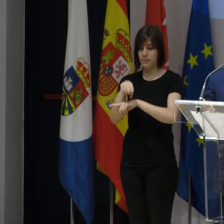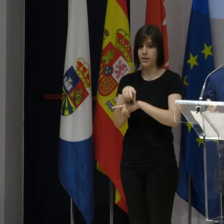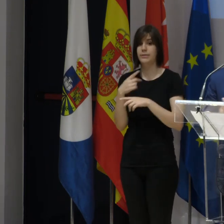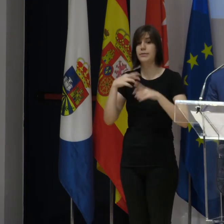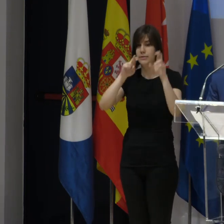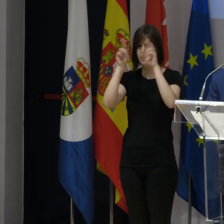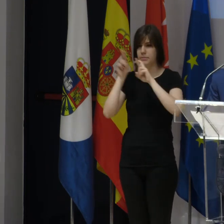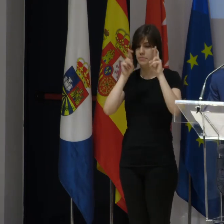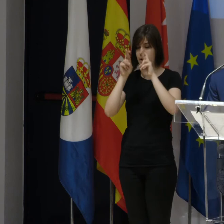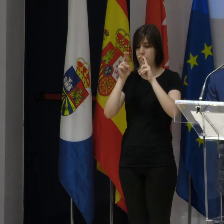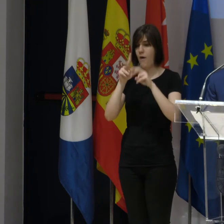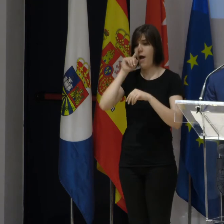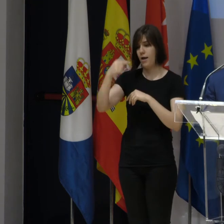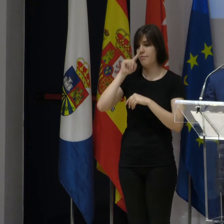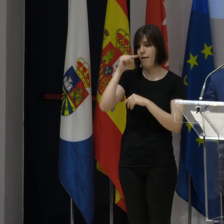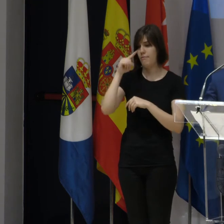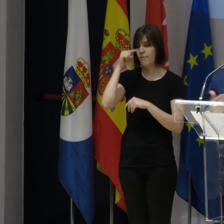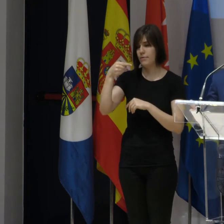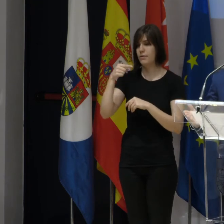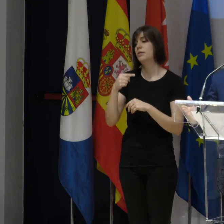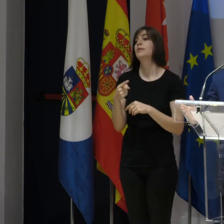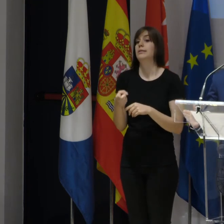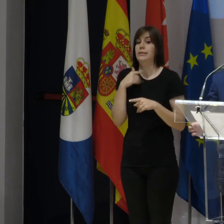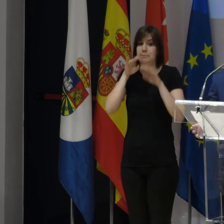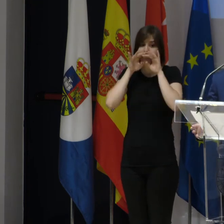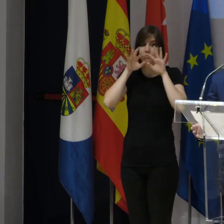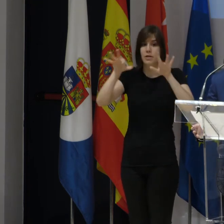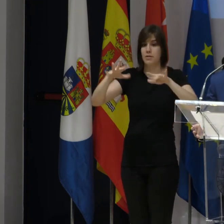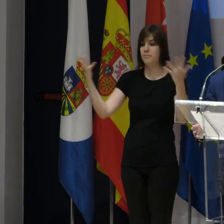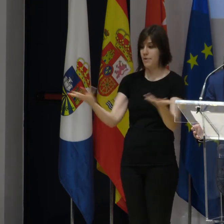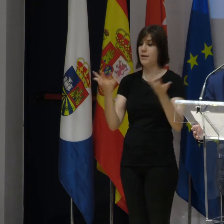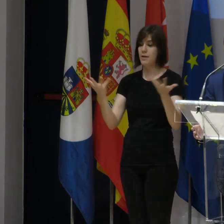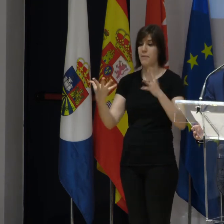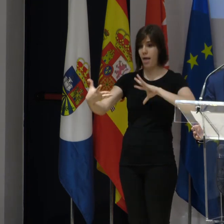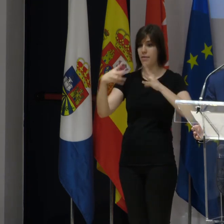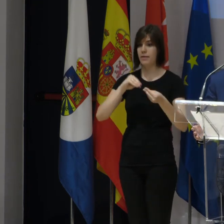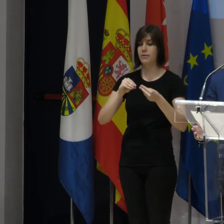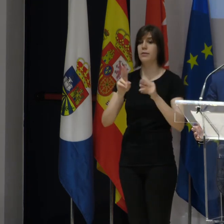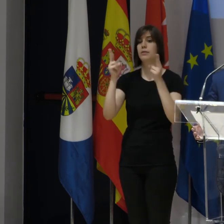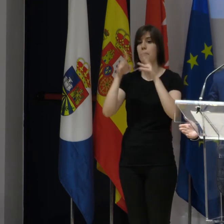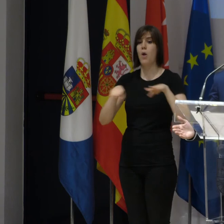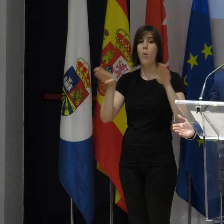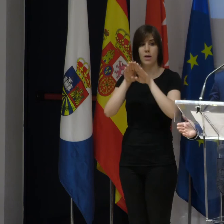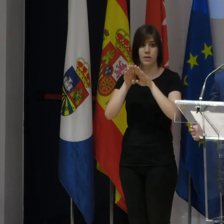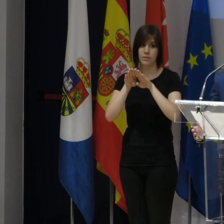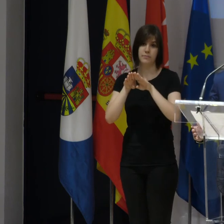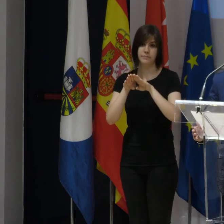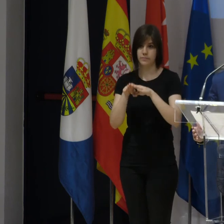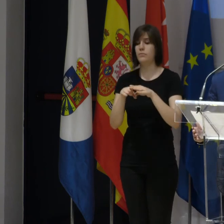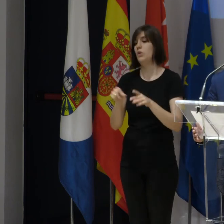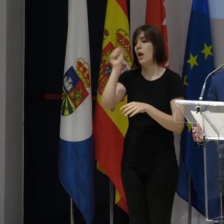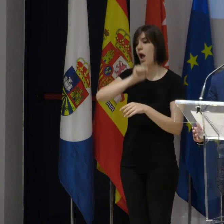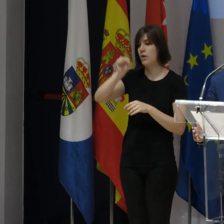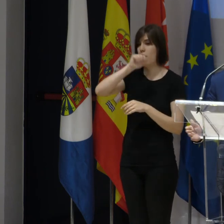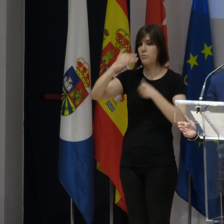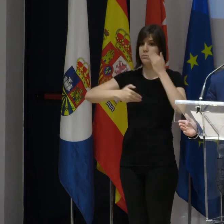Espero que las siguientes ediciones, como ejemplo para contagiar y animar a adoptar estas medidas en materia de igualdad, se puedan seguir calabonando año a año